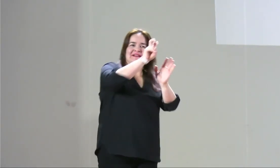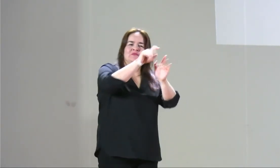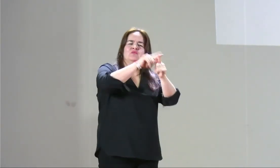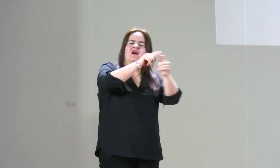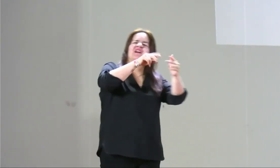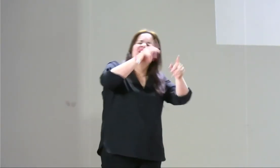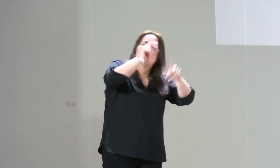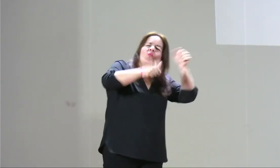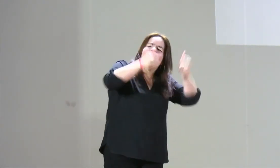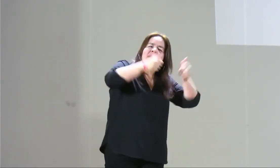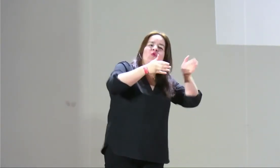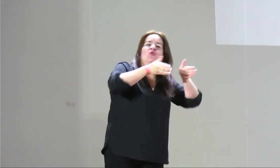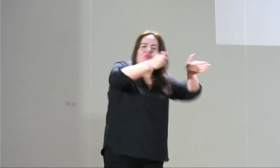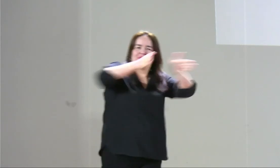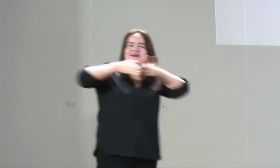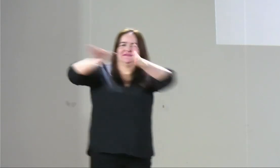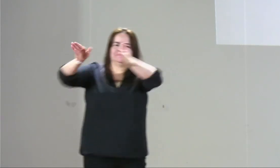bien respecto a la ley 10 15